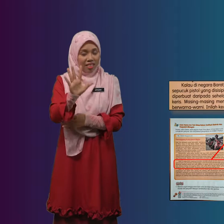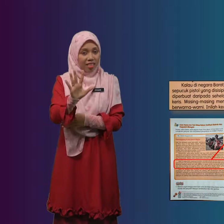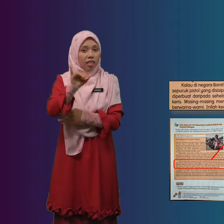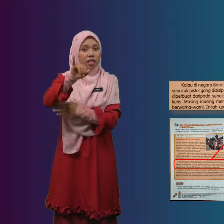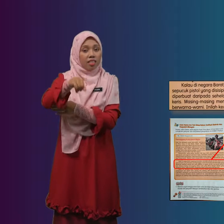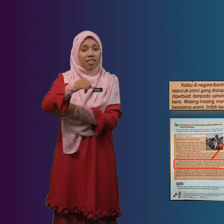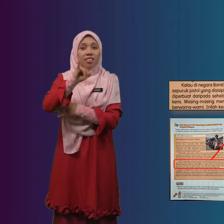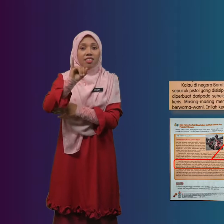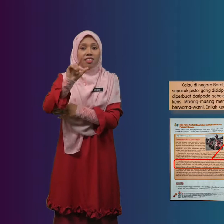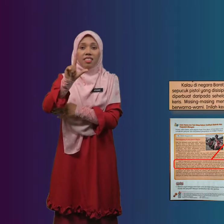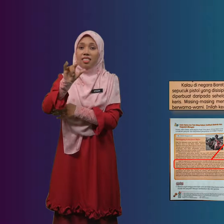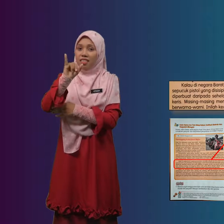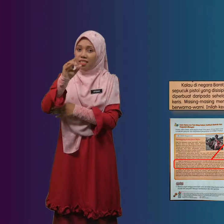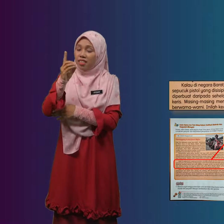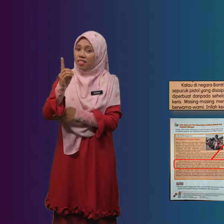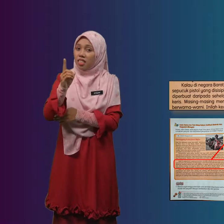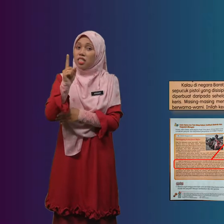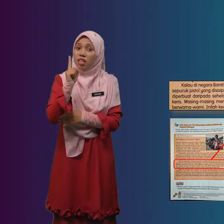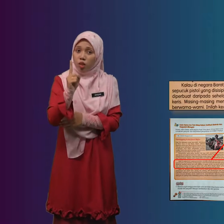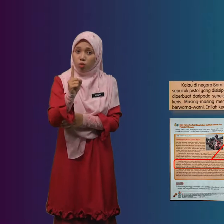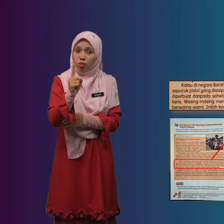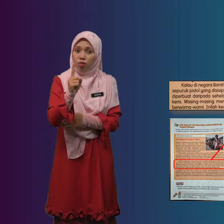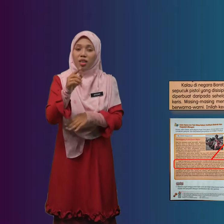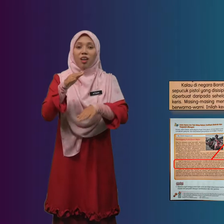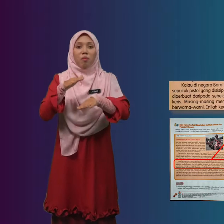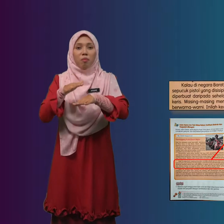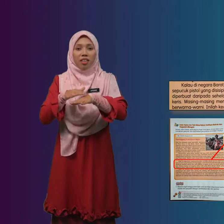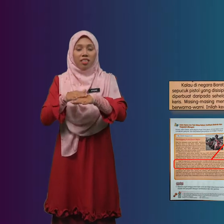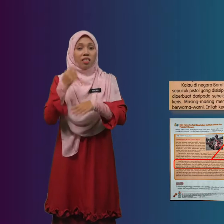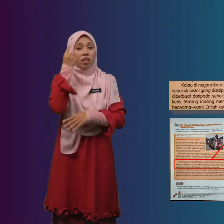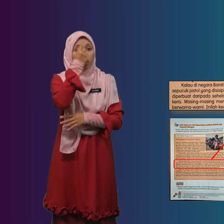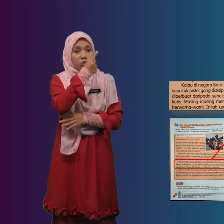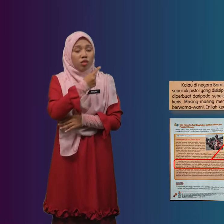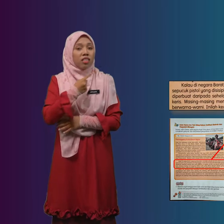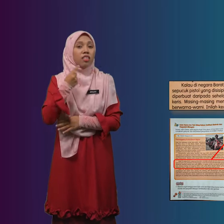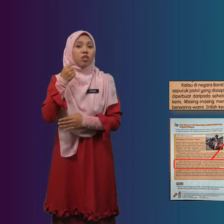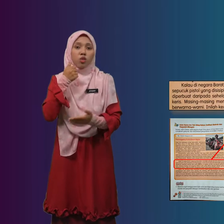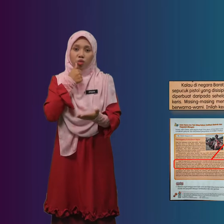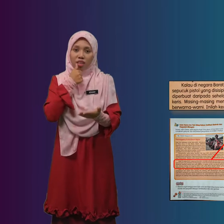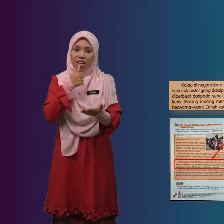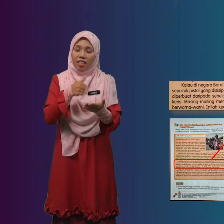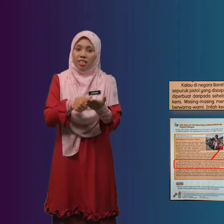Jilid Satu Pada Muka Surat